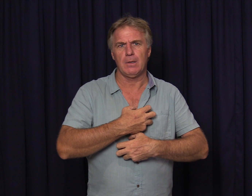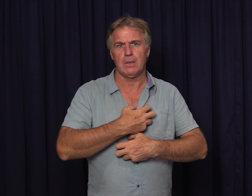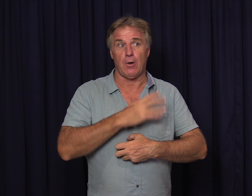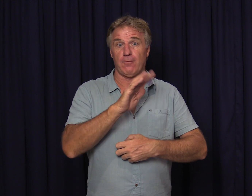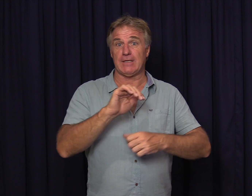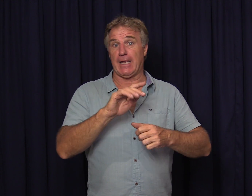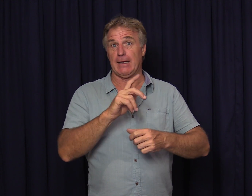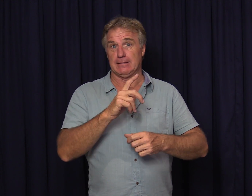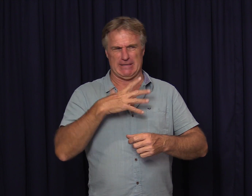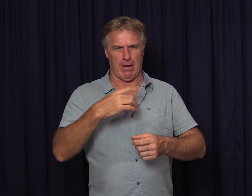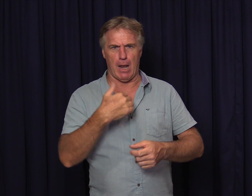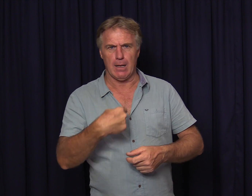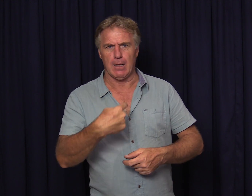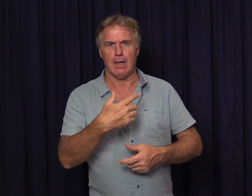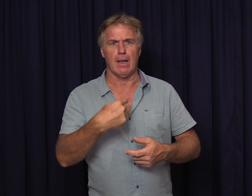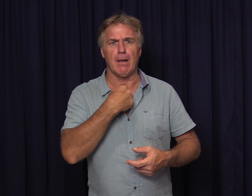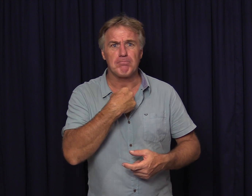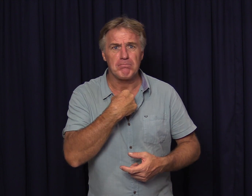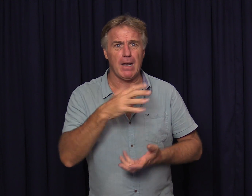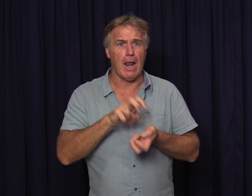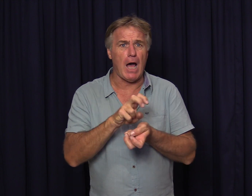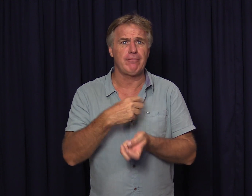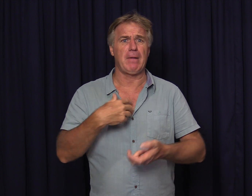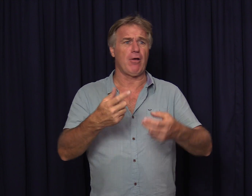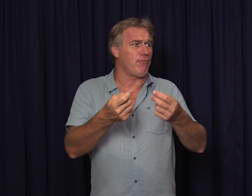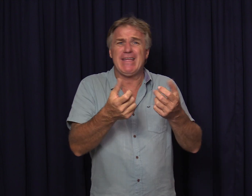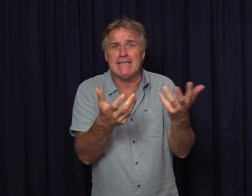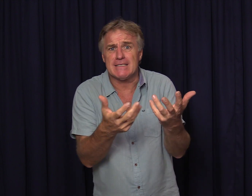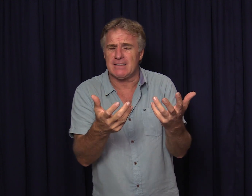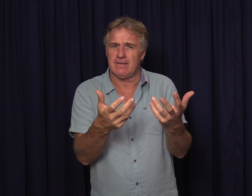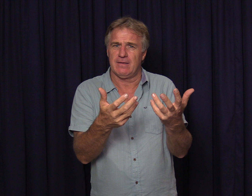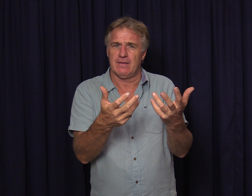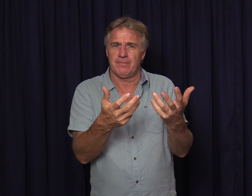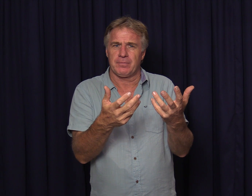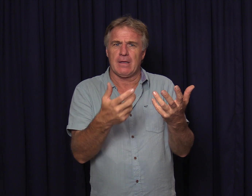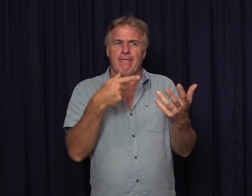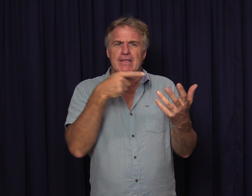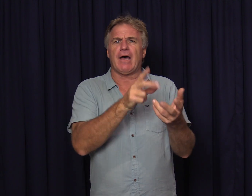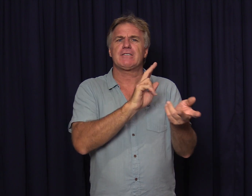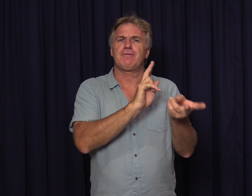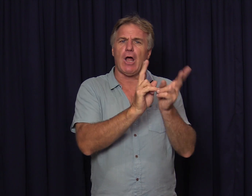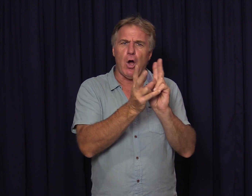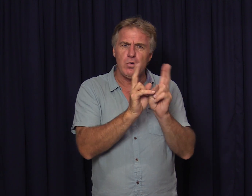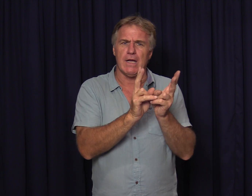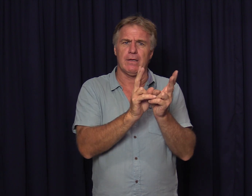of sy sy wil laag vir my of iets want daar is een verhouding